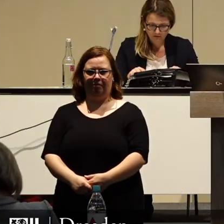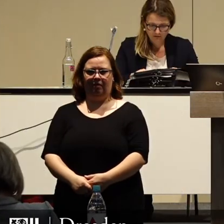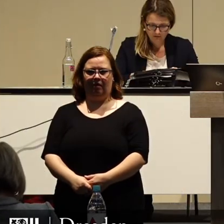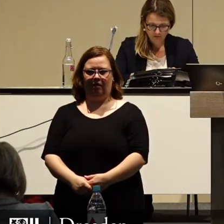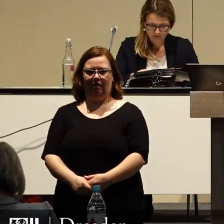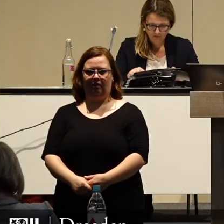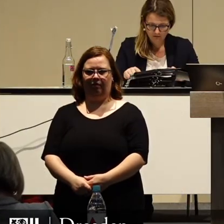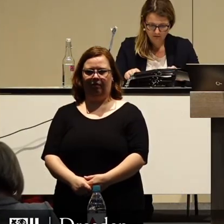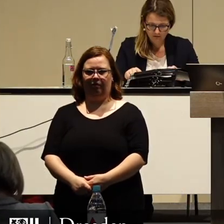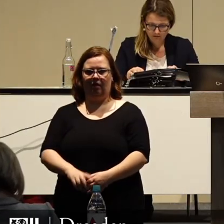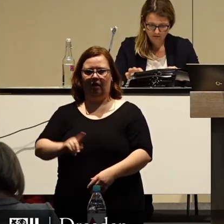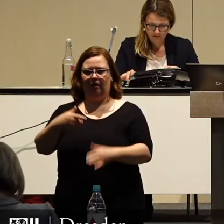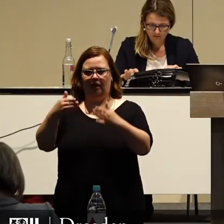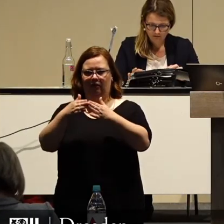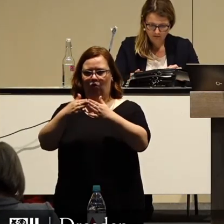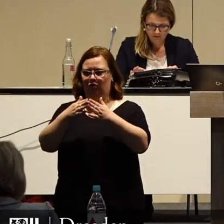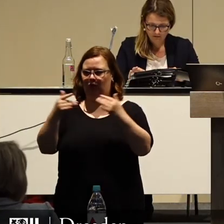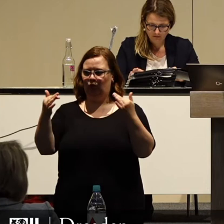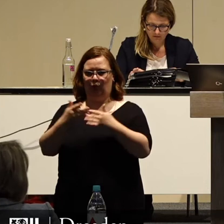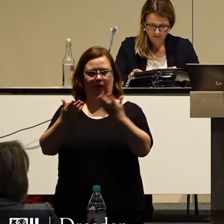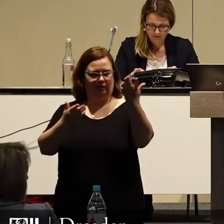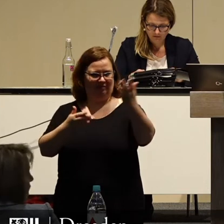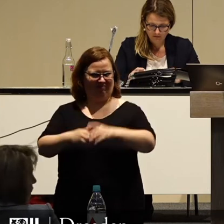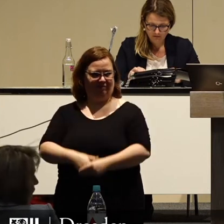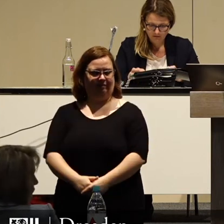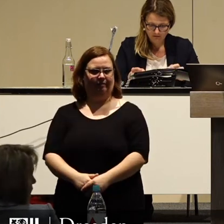Als nächster Fraktion Bündnis 90 Die Grünen, Herr Schmählich.